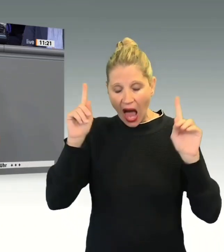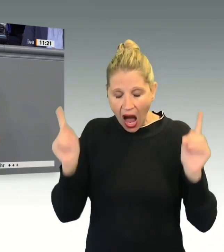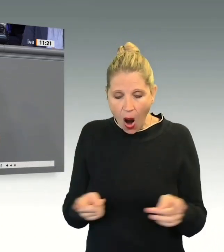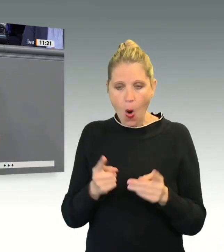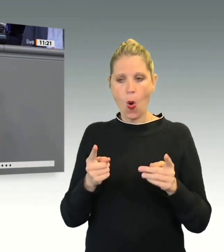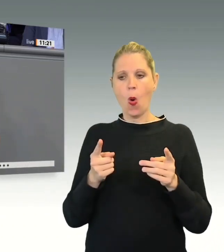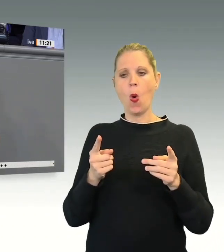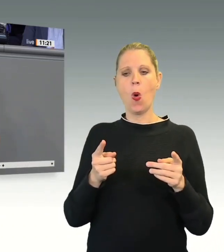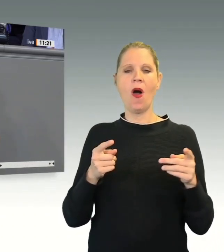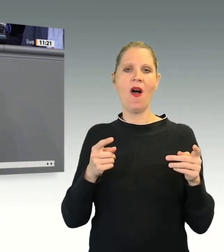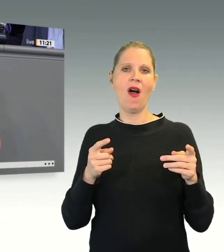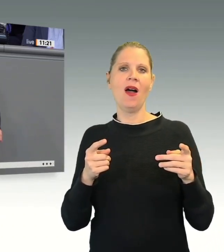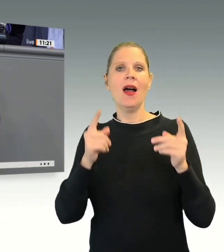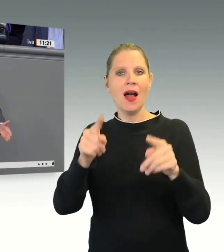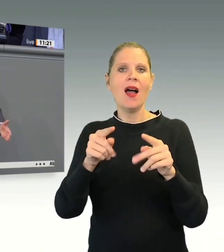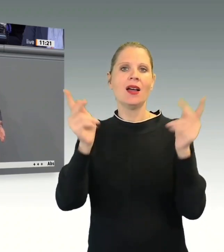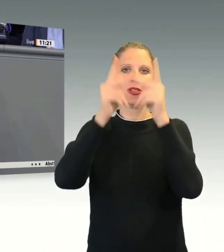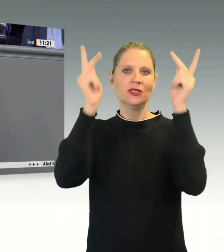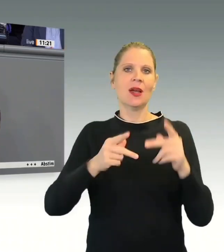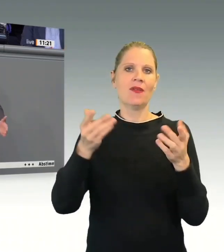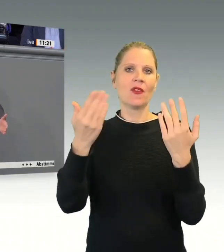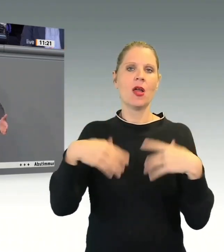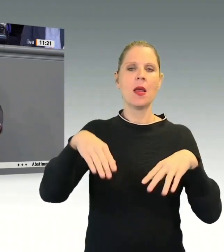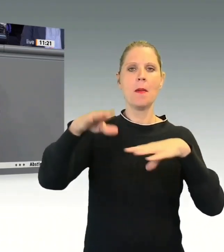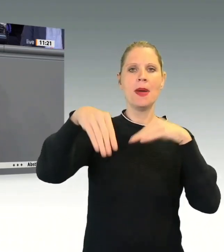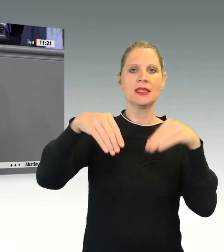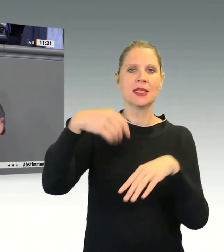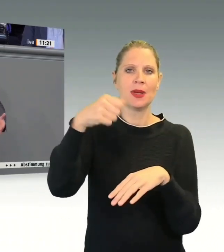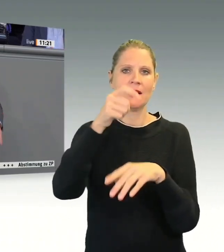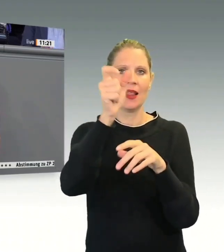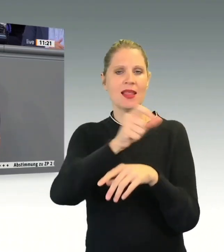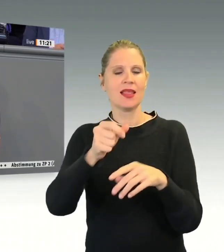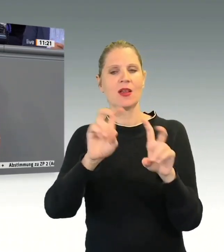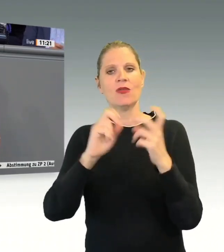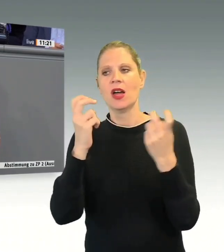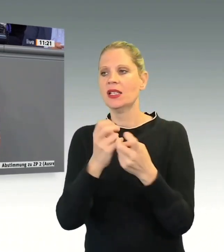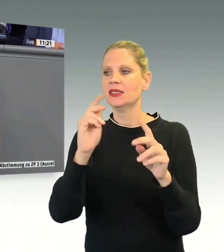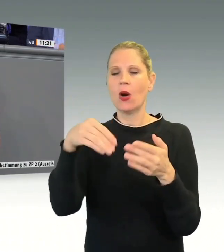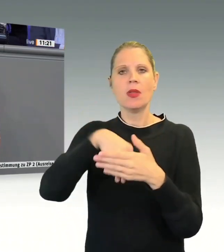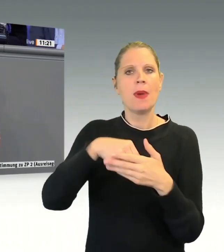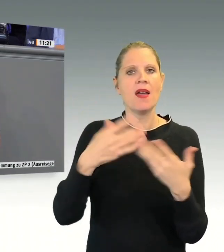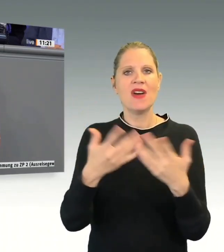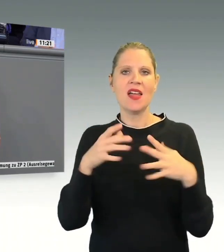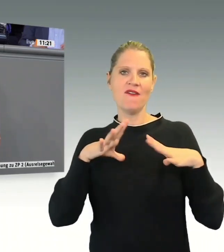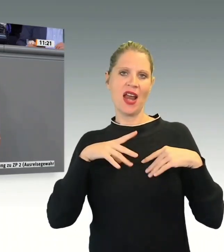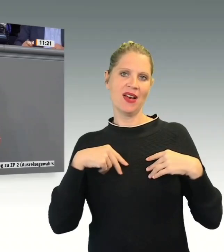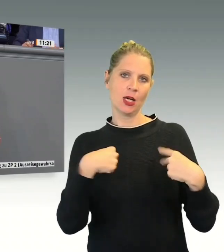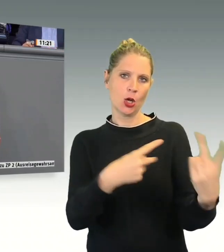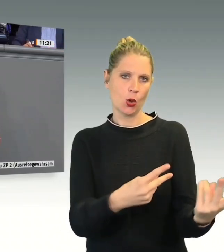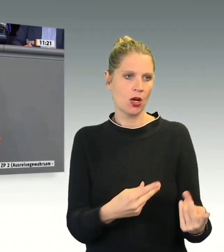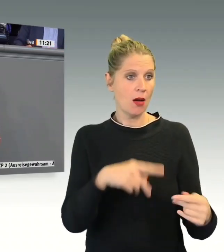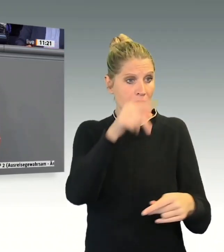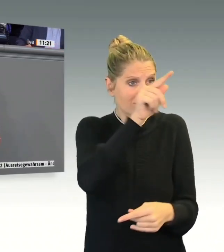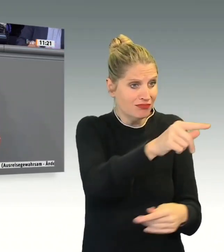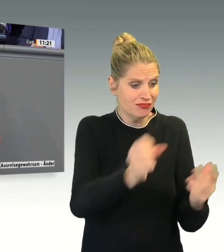enthalten ist. In Ihrem Antrag finde ich dazu kein Wort. Völlig weltfremd. Hat überhaupt nichts mit der Realität zu tun. Ein Antrag, dem man nur so